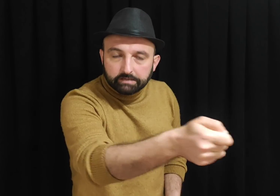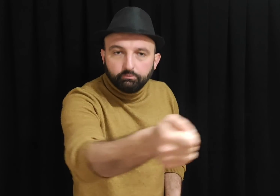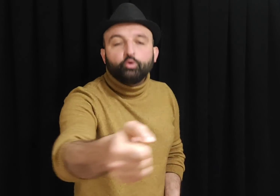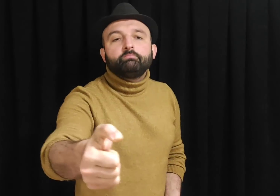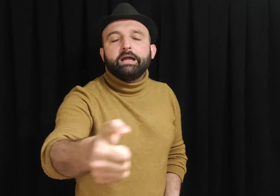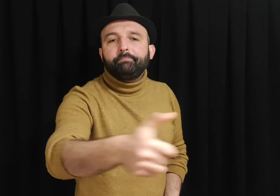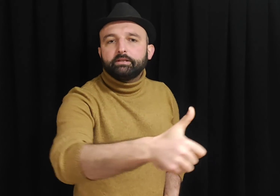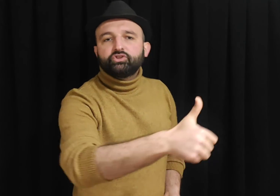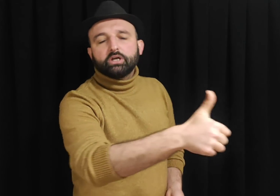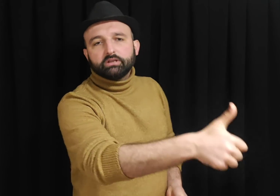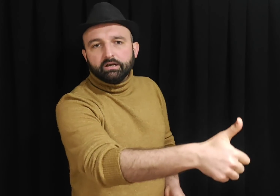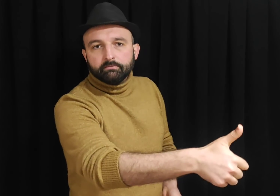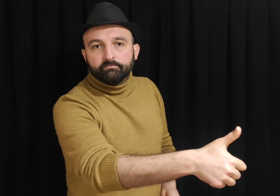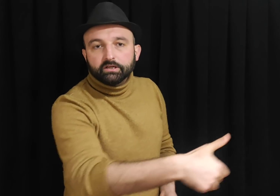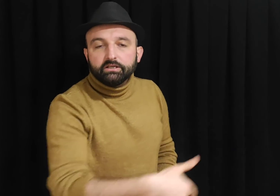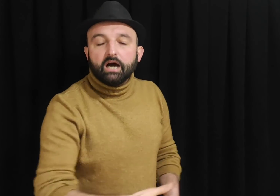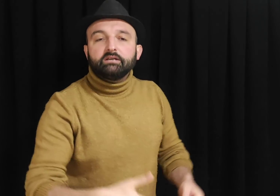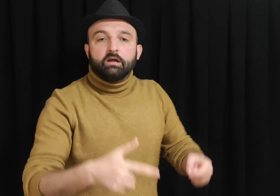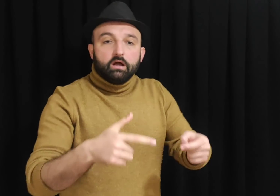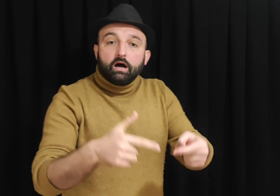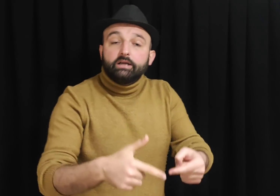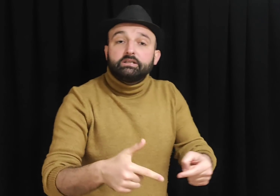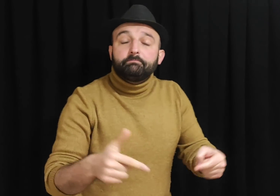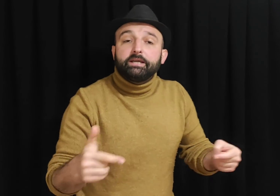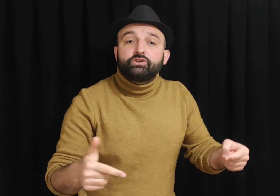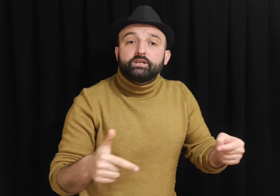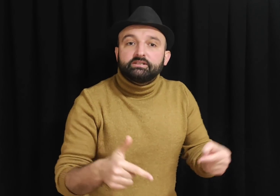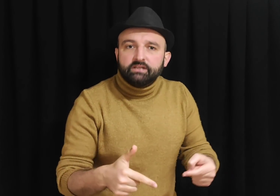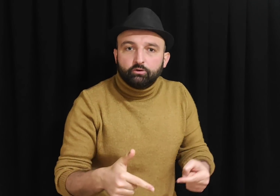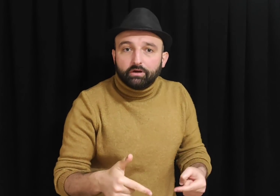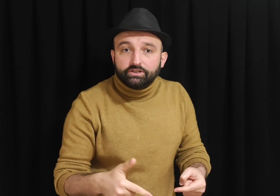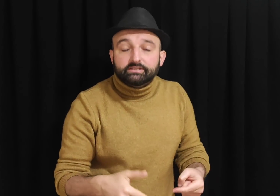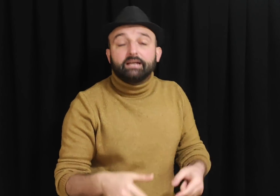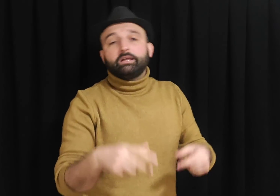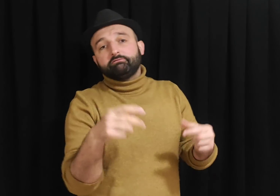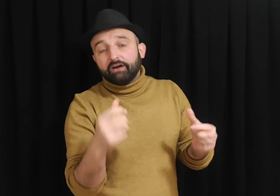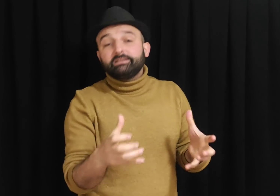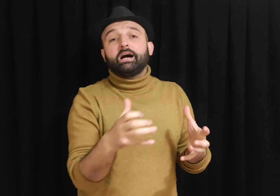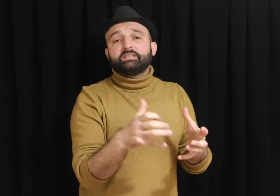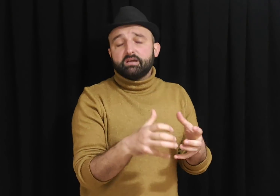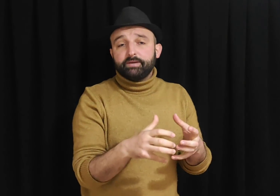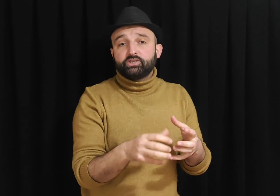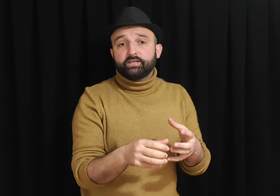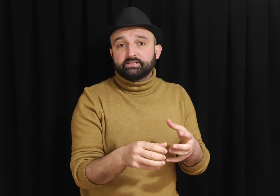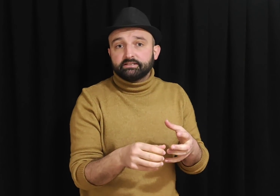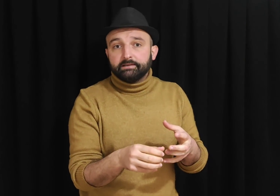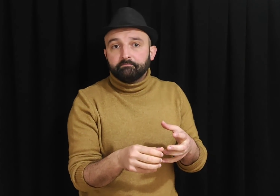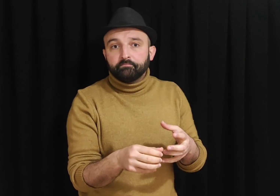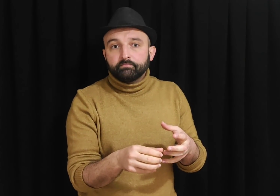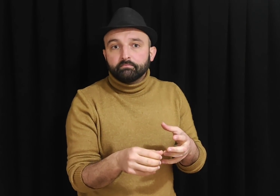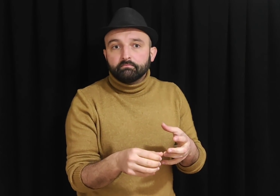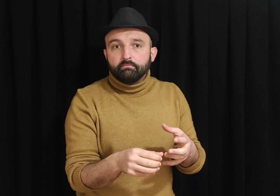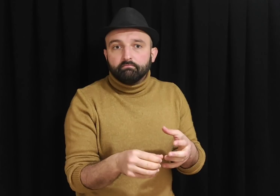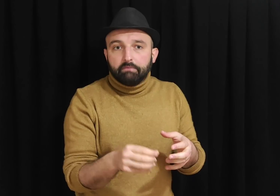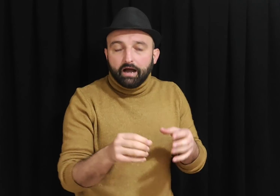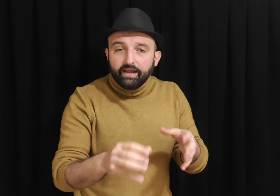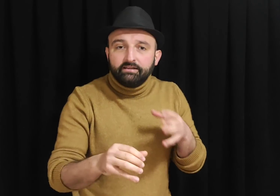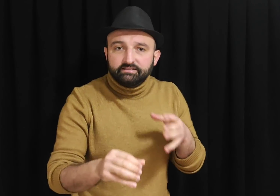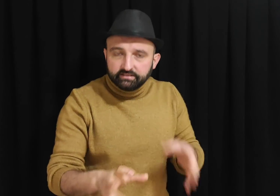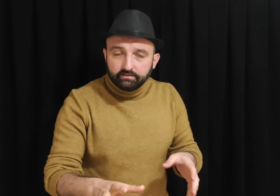Bak bugün MHP'de çatlak. Yarın AKP içerisinde de olacak. Zaten var da AKP içerisinde. Aynısını